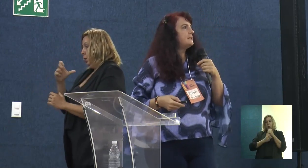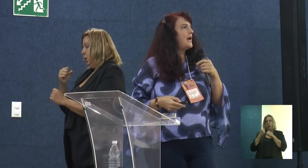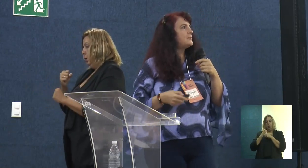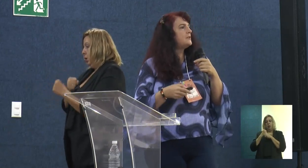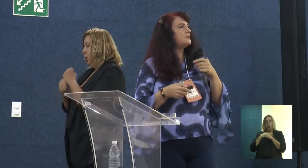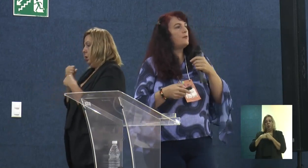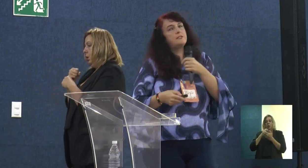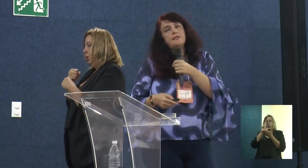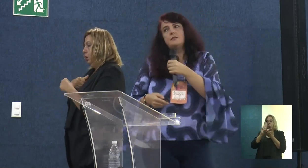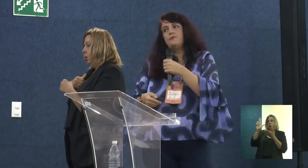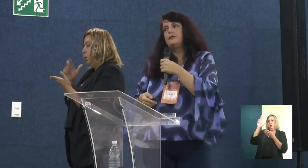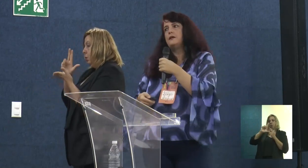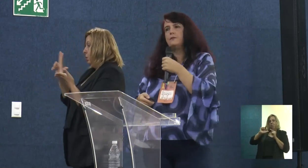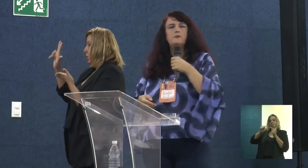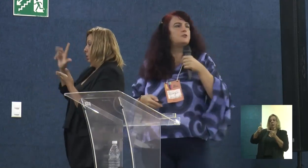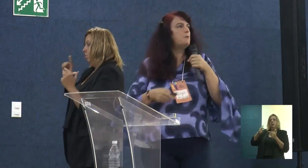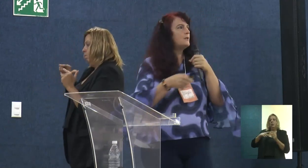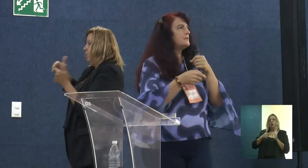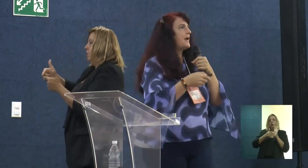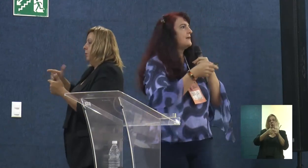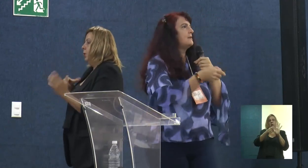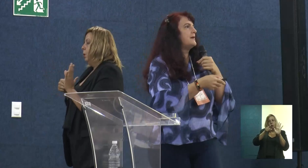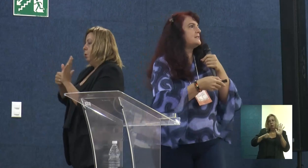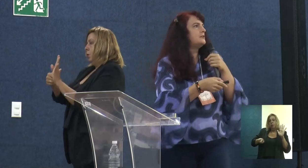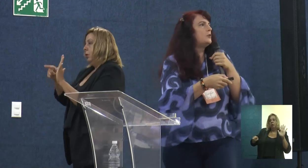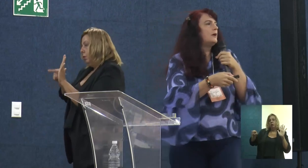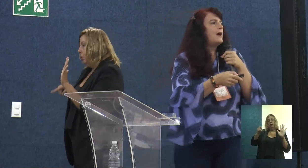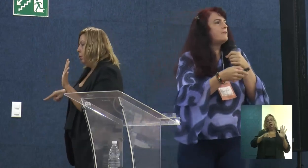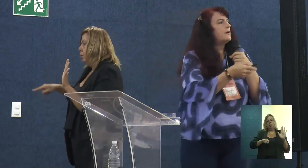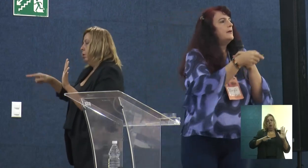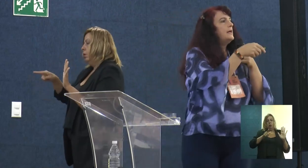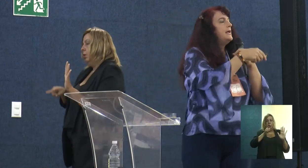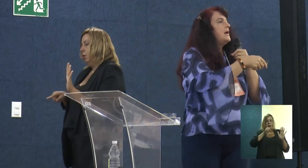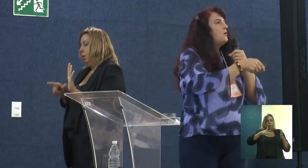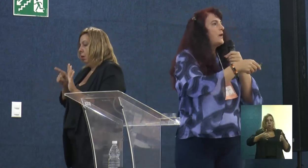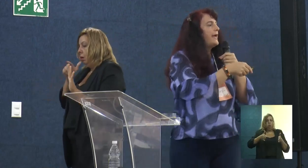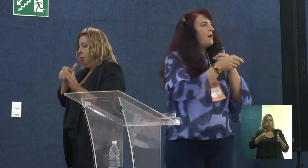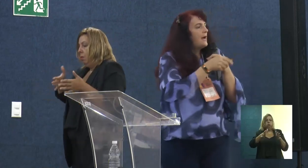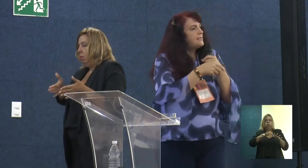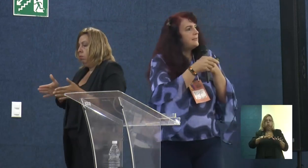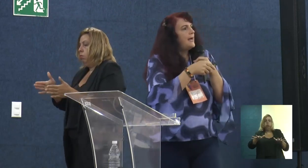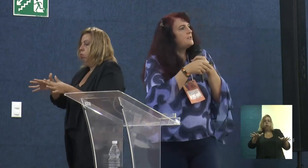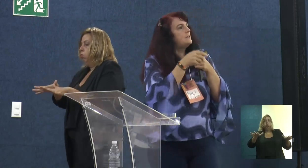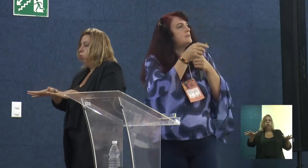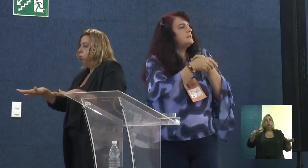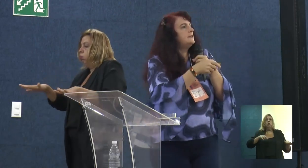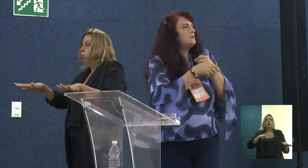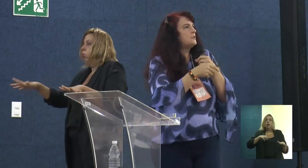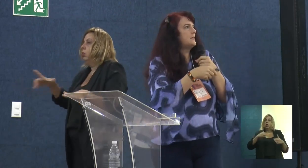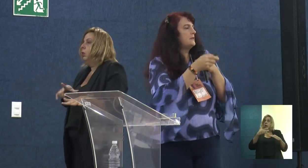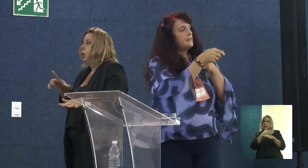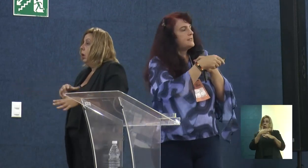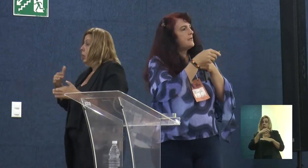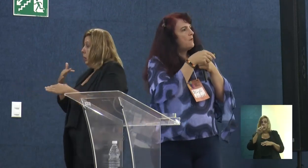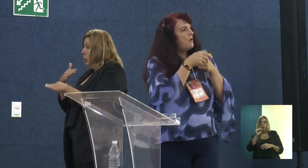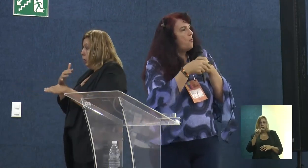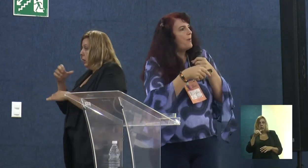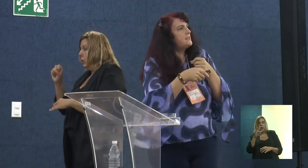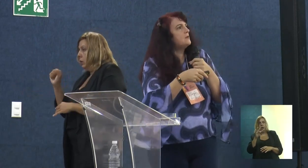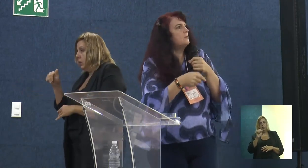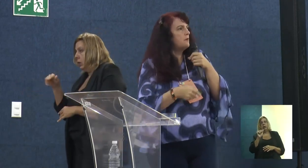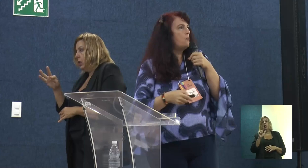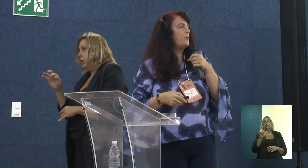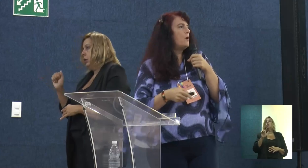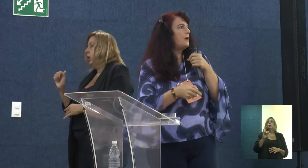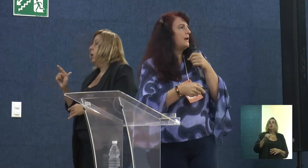da universidade, de fazer esse enfrentamento, de mostrar que na bacia hidrográfica, a cidade de Santa Luzia, quer dizer, a